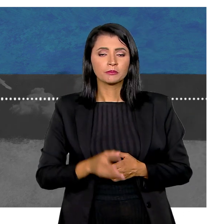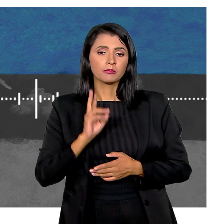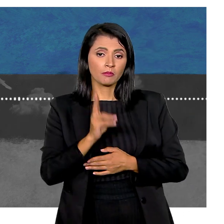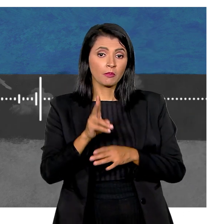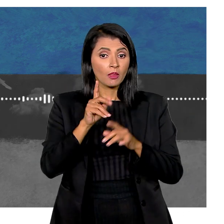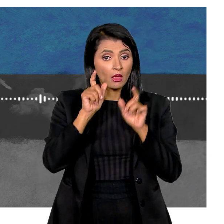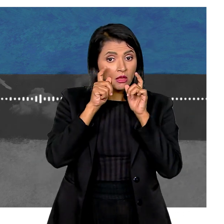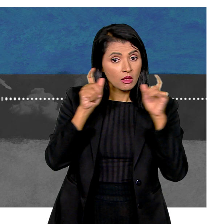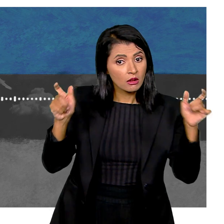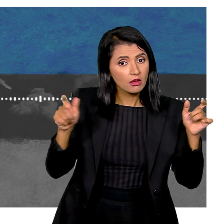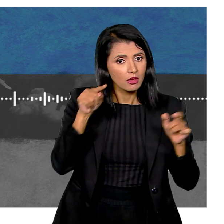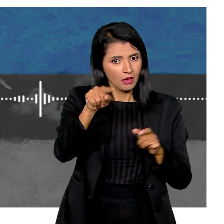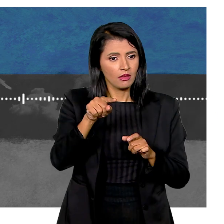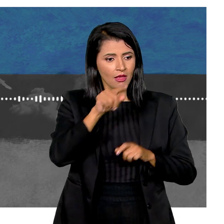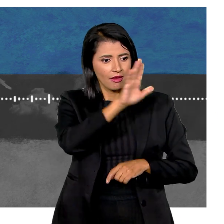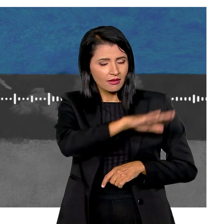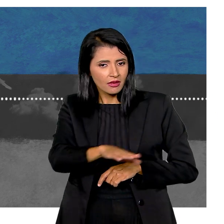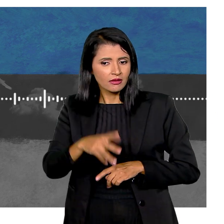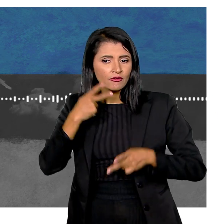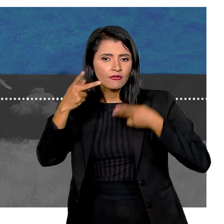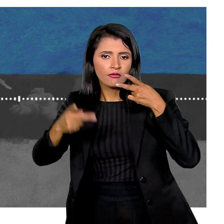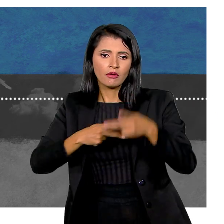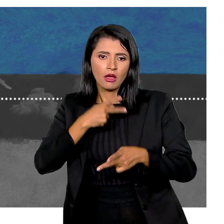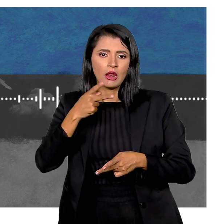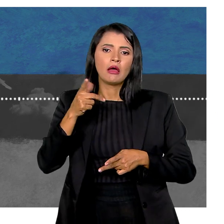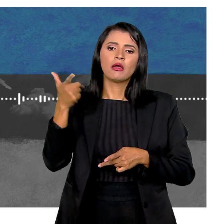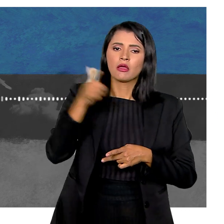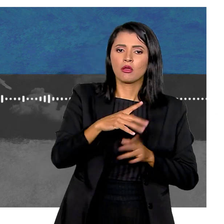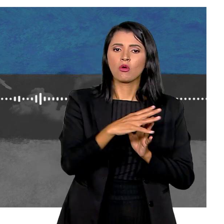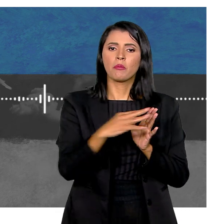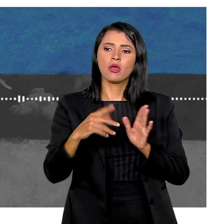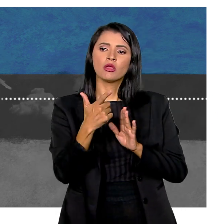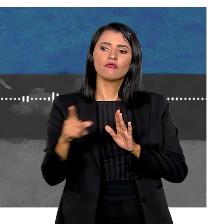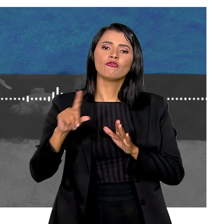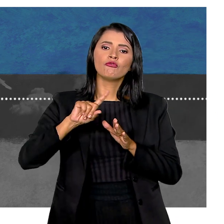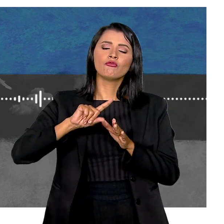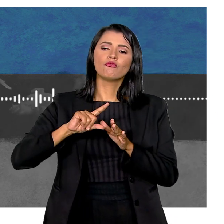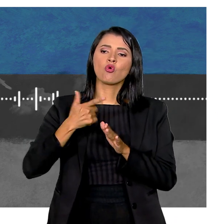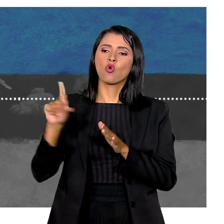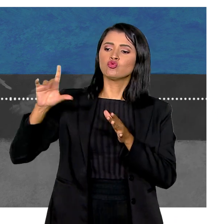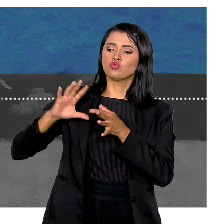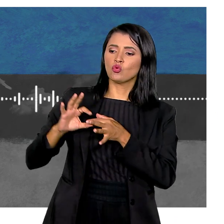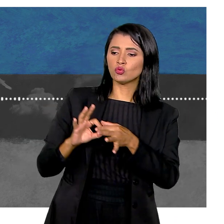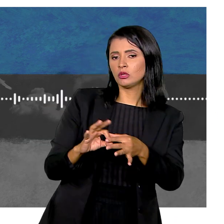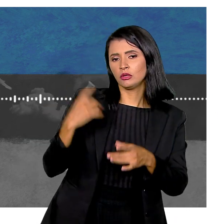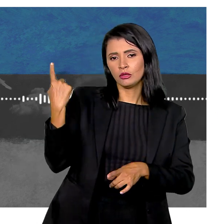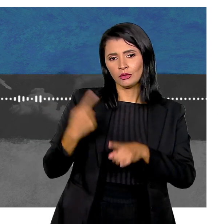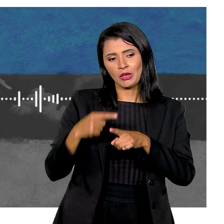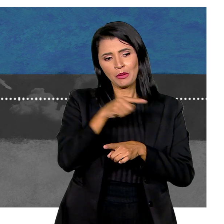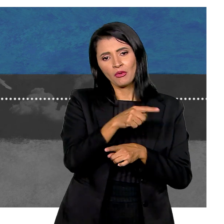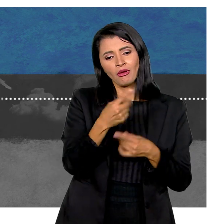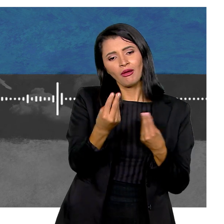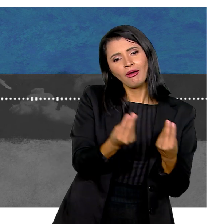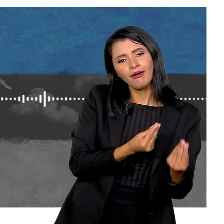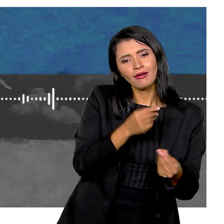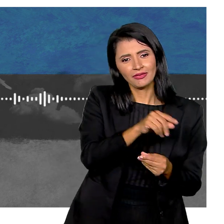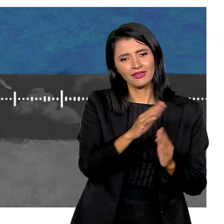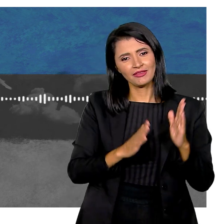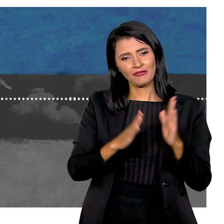Mesmo assim, fica o alerta Nenhuma fala das crianças Deve ser reproduzida fora de contexto Por serem, talvez,